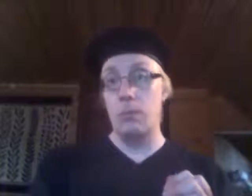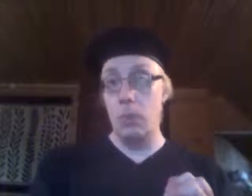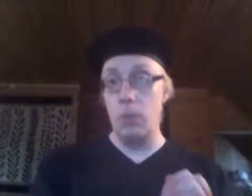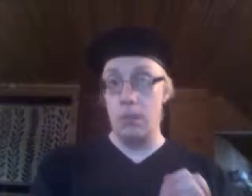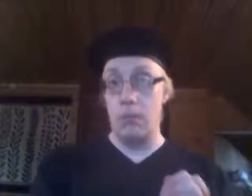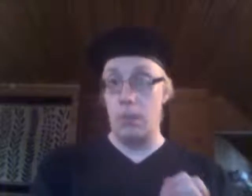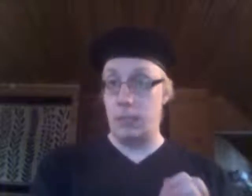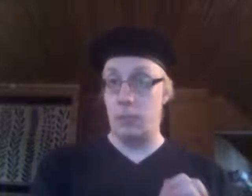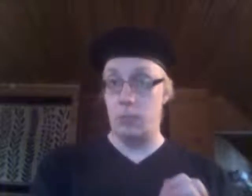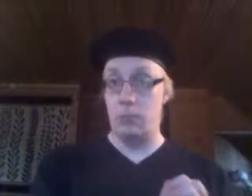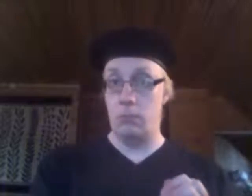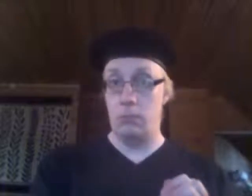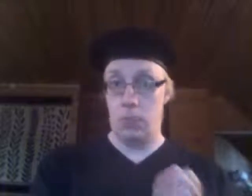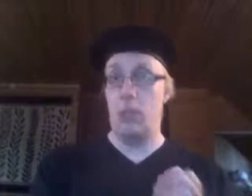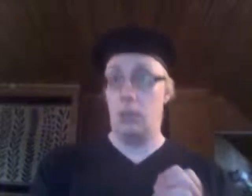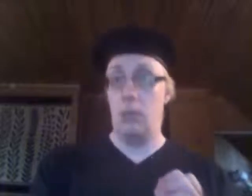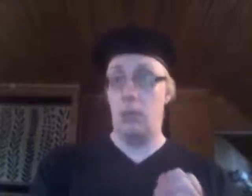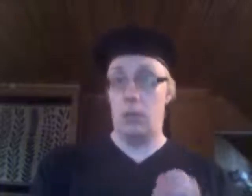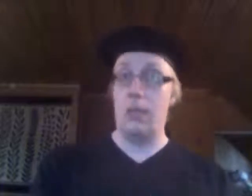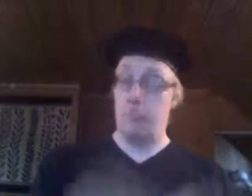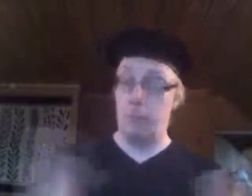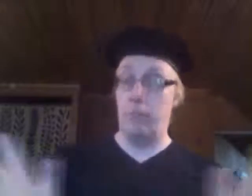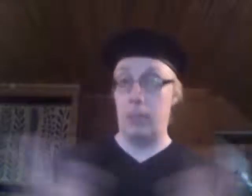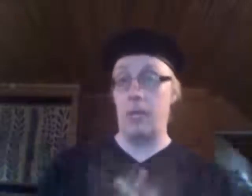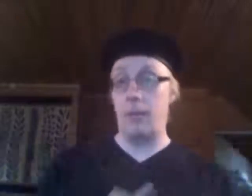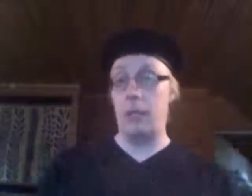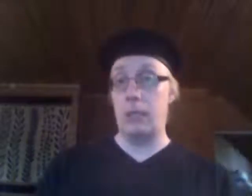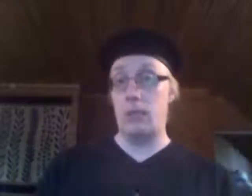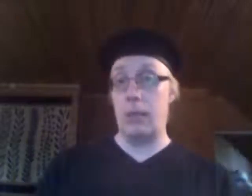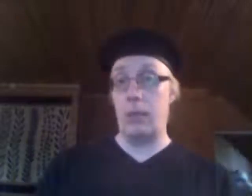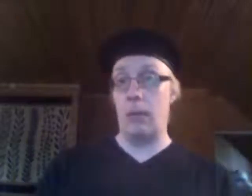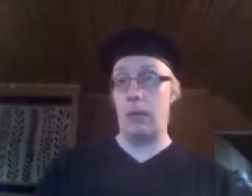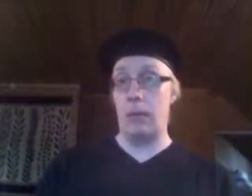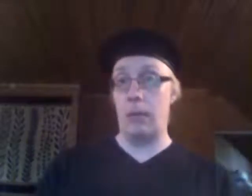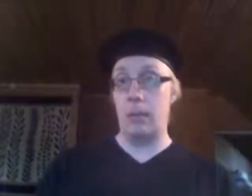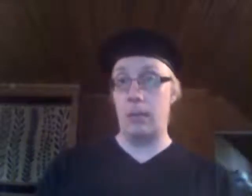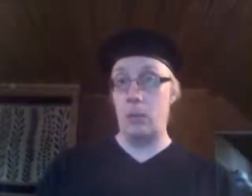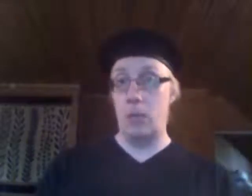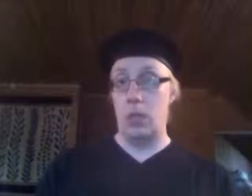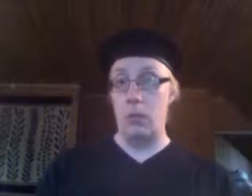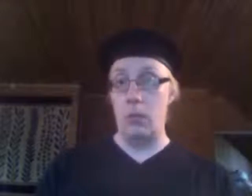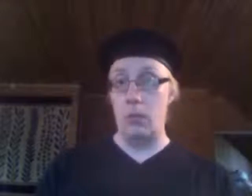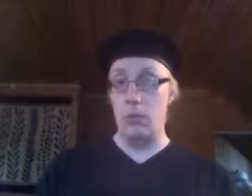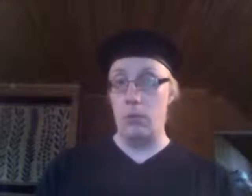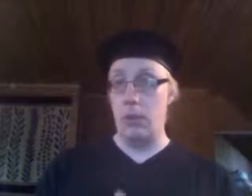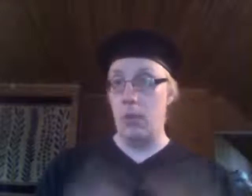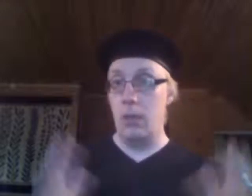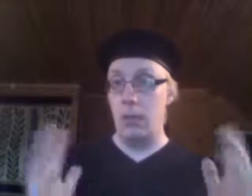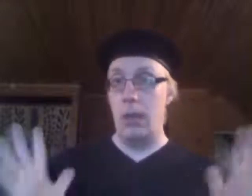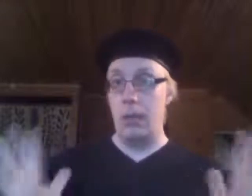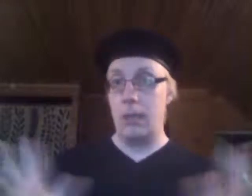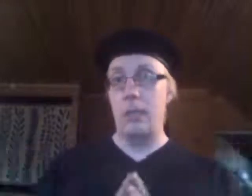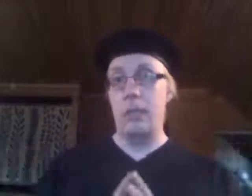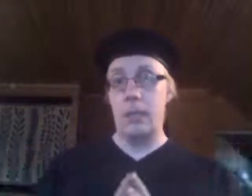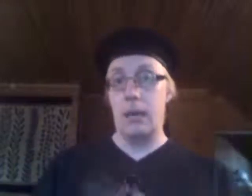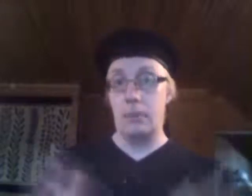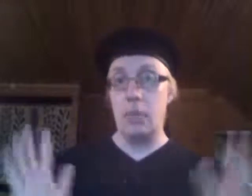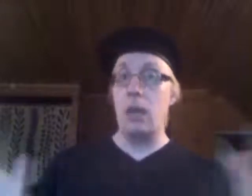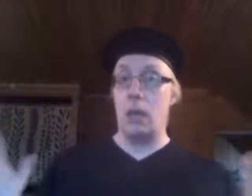punainen matto. Niin, täällä on Britannian valtionverailua aikana. Tämä on hyvin paha, että tämä jakaa